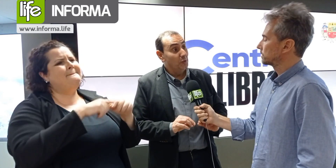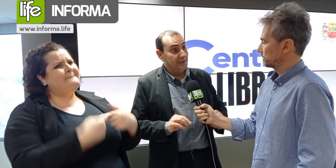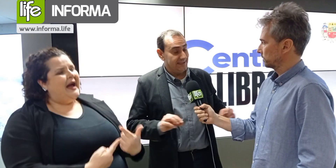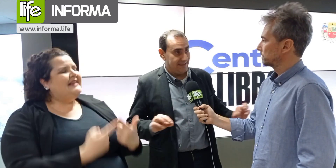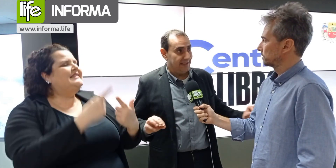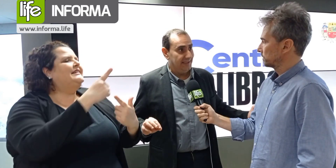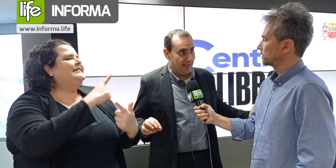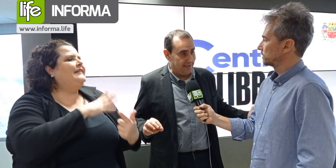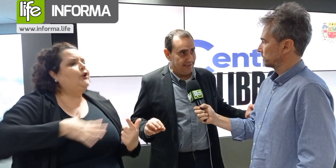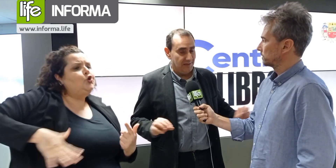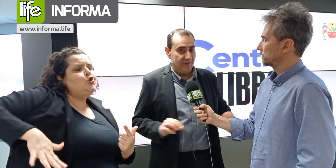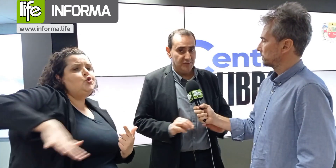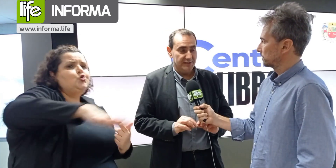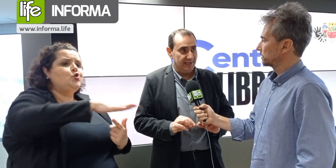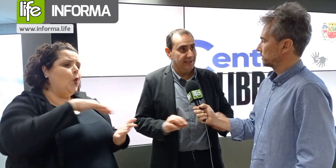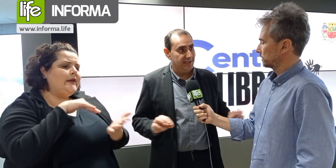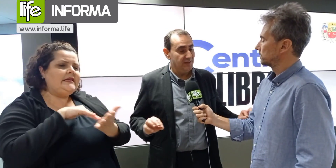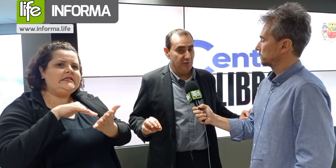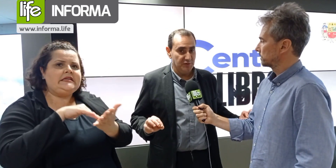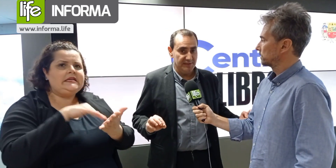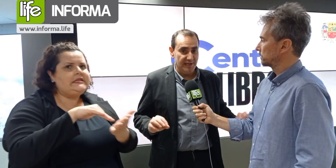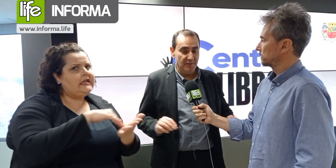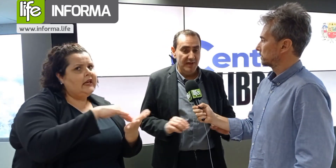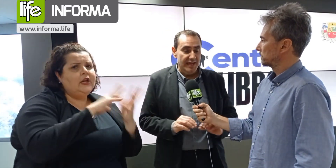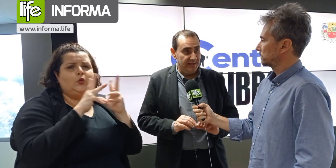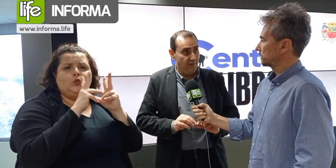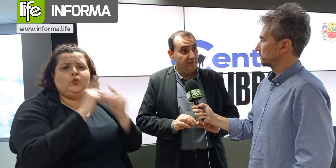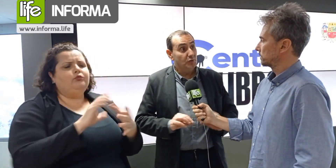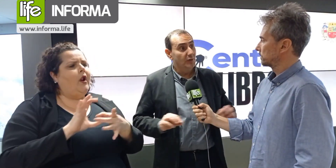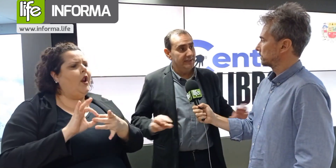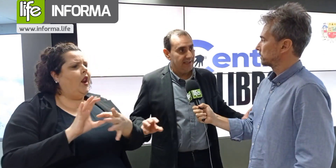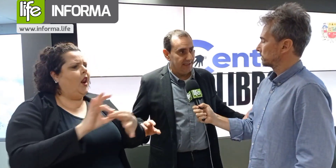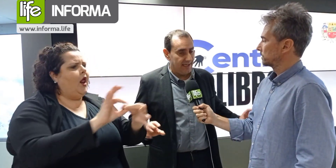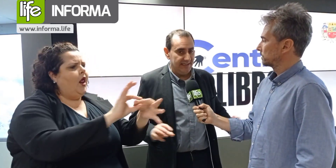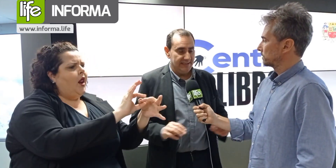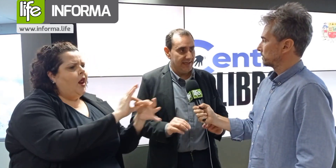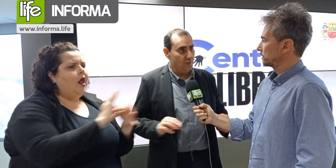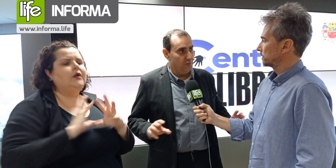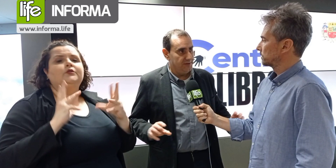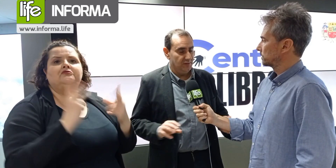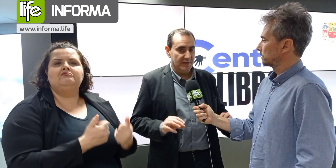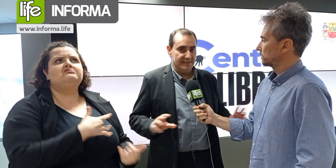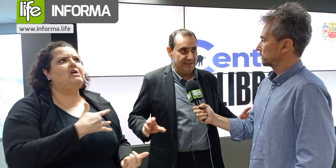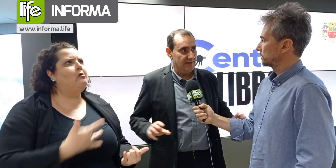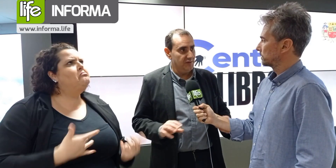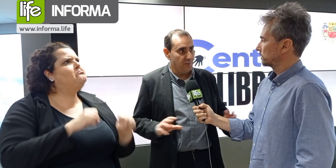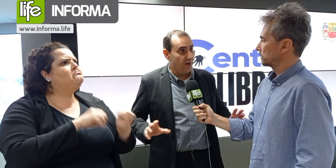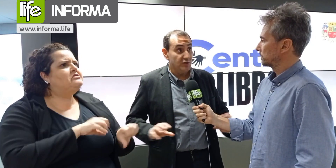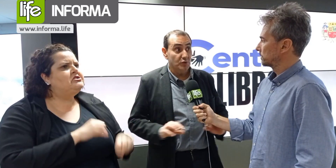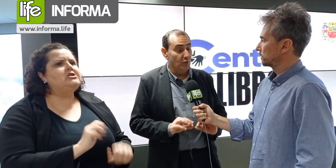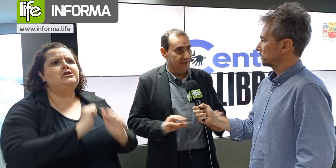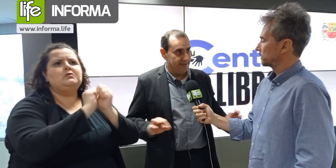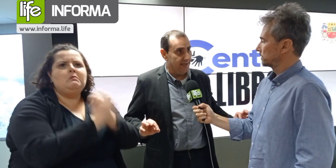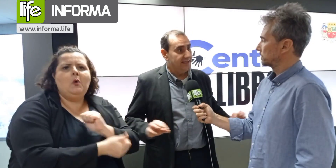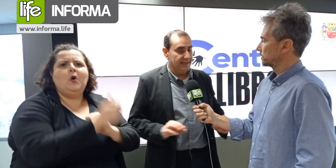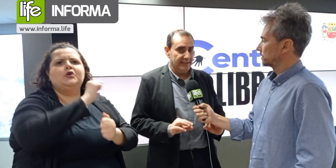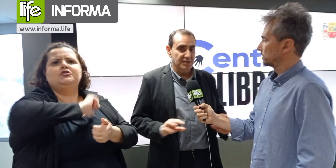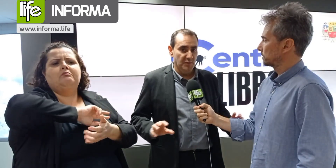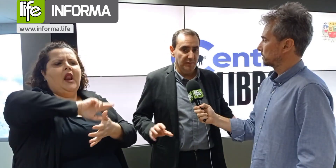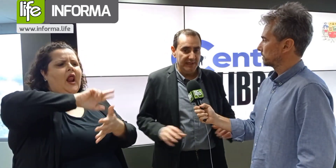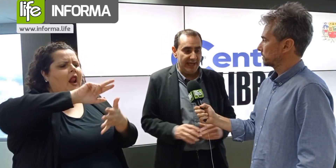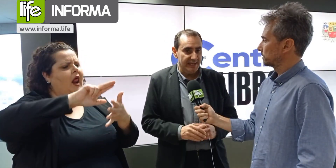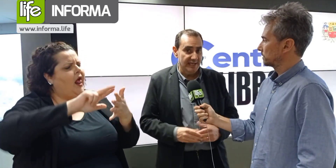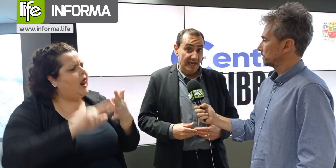envolve todas as secretarias, não é só a Secretaria de Apoio Social, envolve toda a Secretaria, saúde, educação, esporte, todas, né?